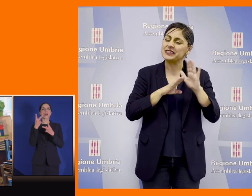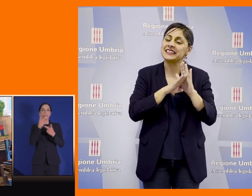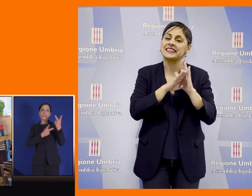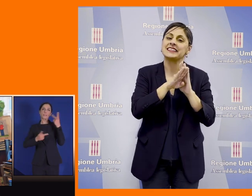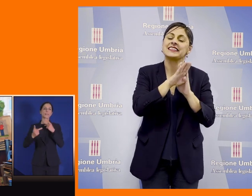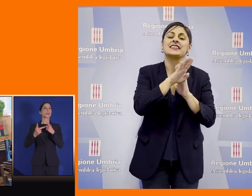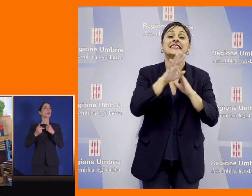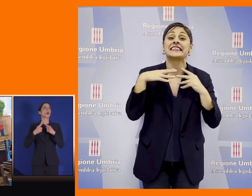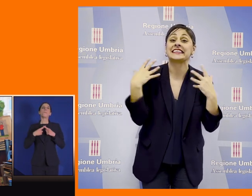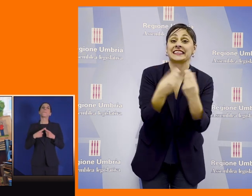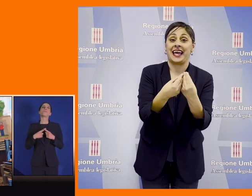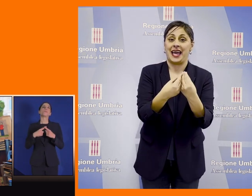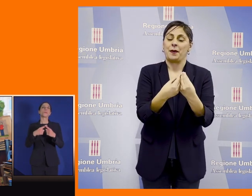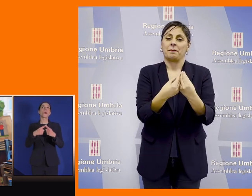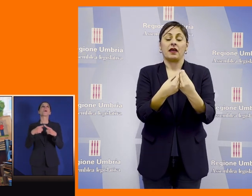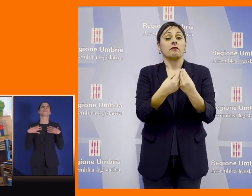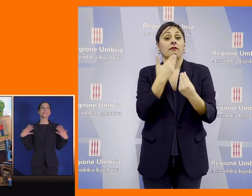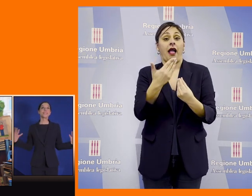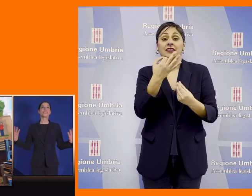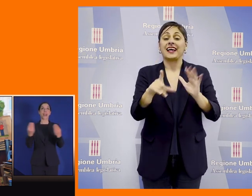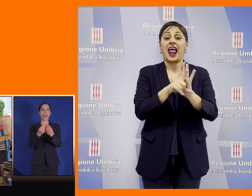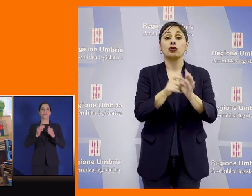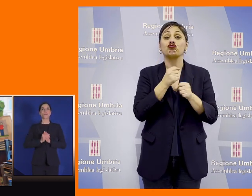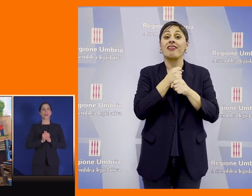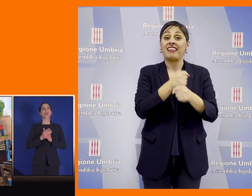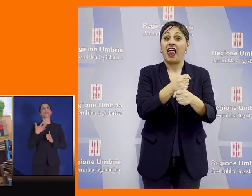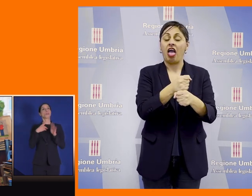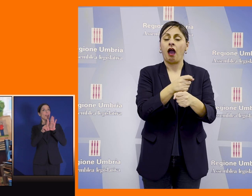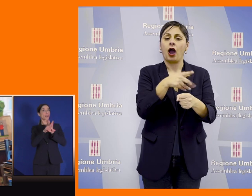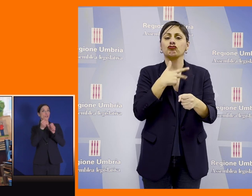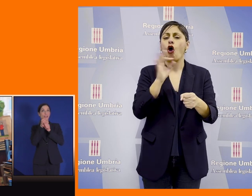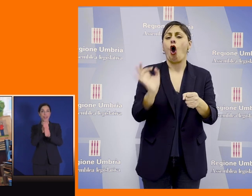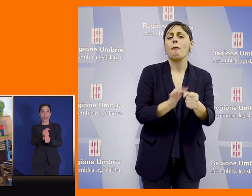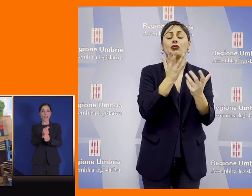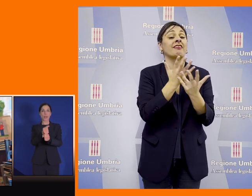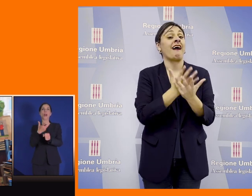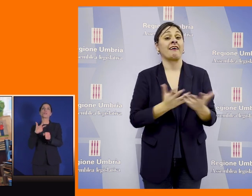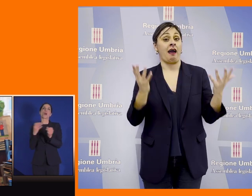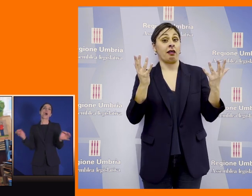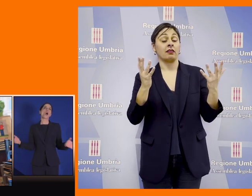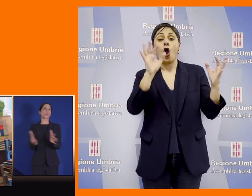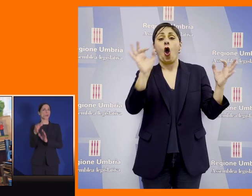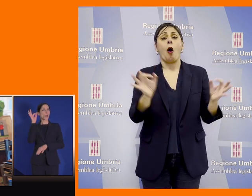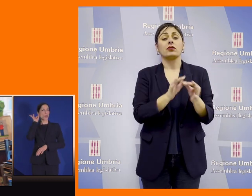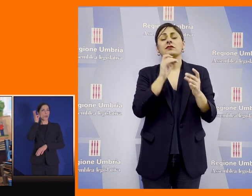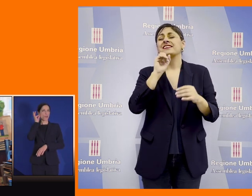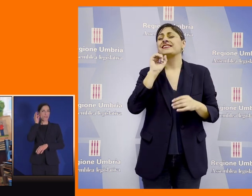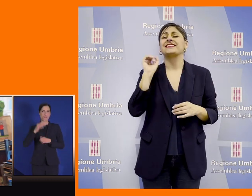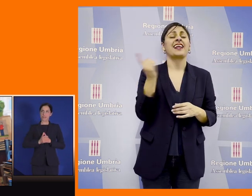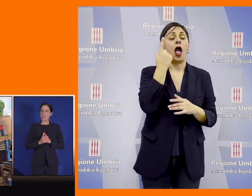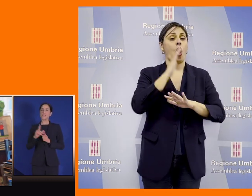tutti insieme con la legge delega abbiamo una grande opportunità un'opportunità